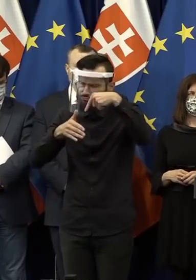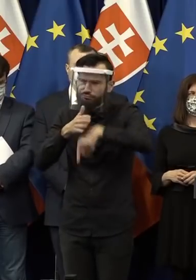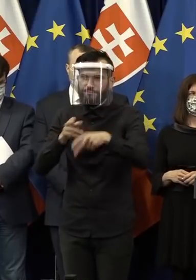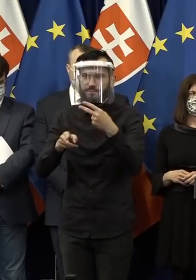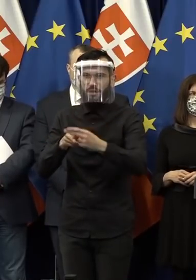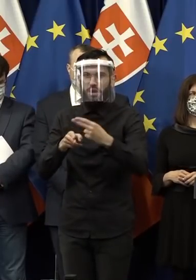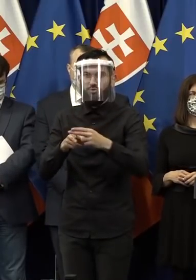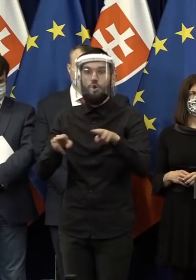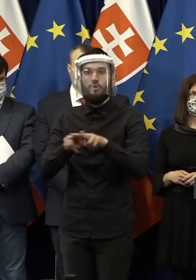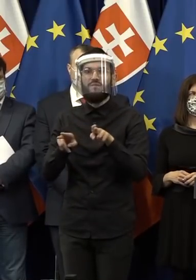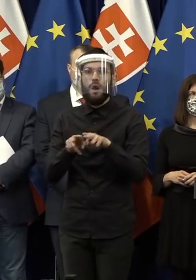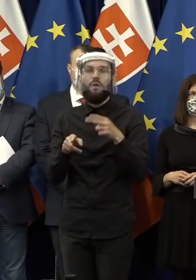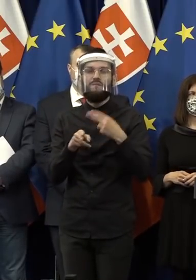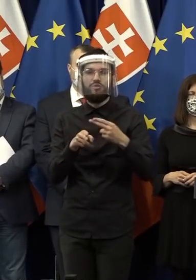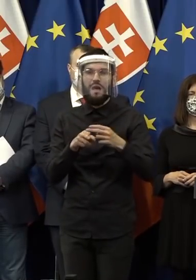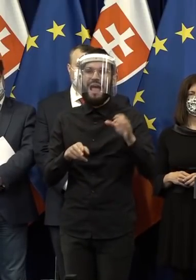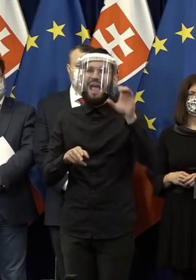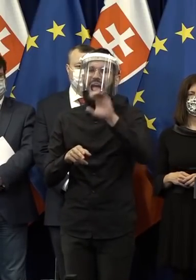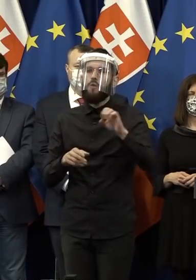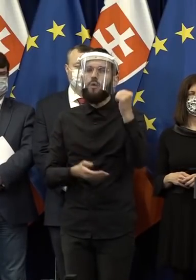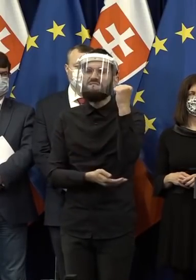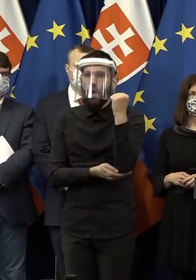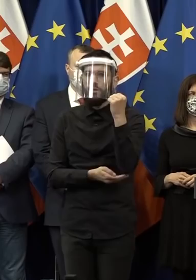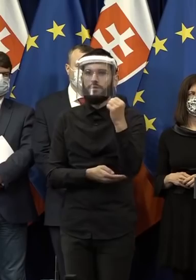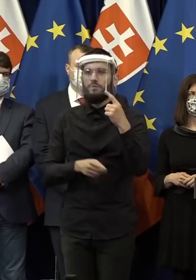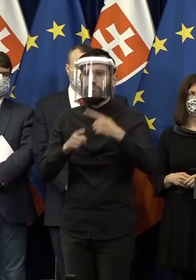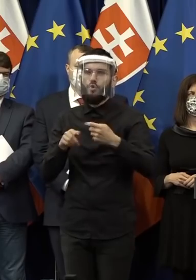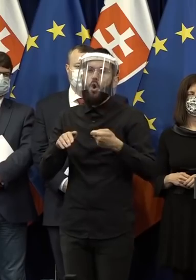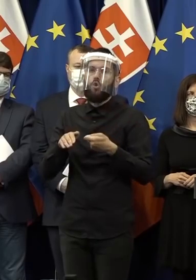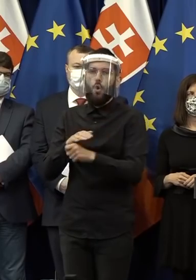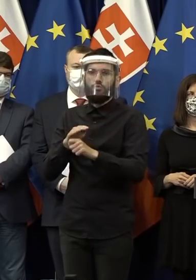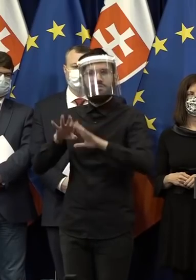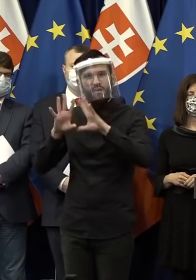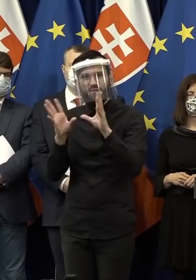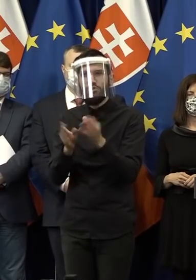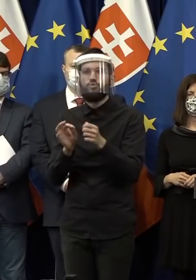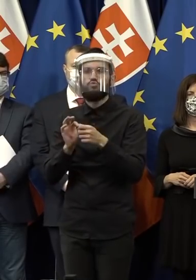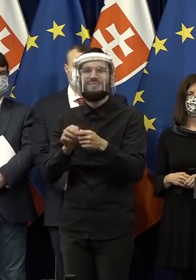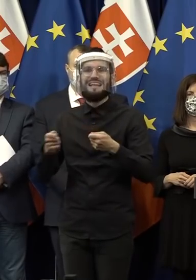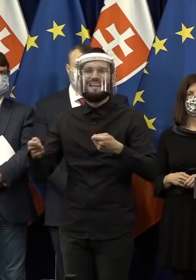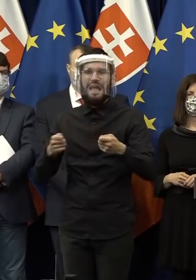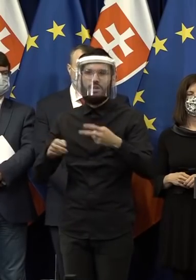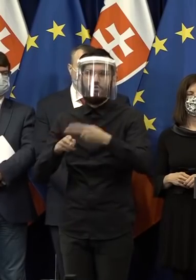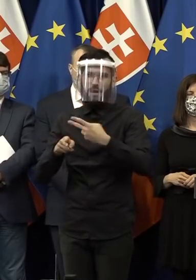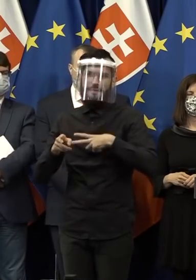definitívny poriadok s eurofondami a vysporiadanie sa s korupciou na všetkých úrovniach riadenia štátu.